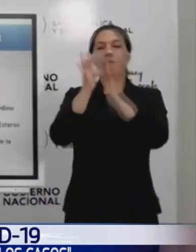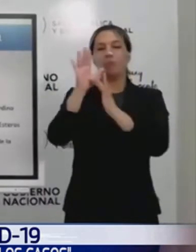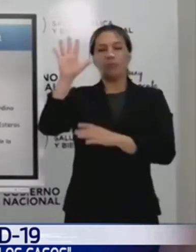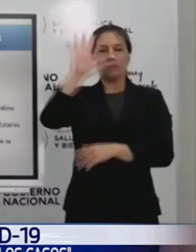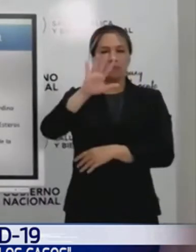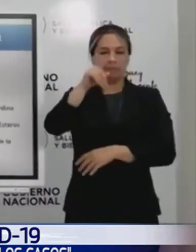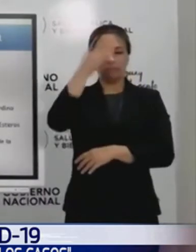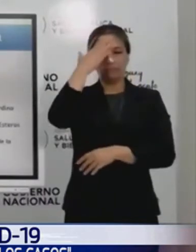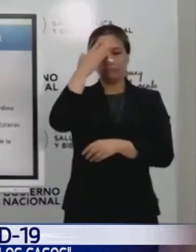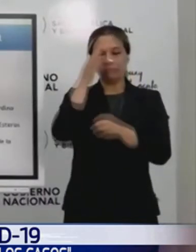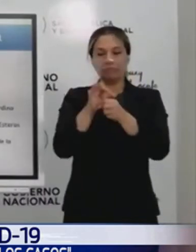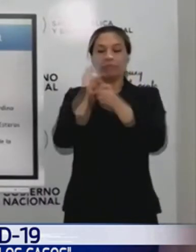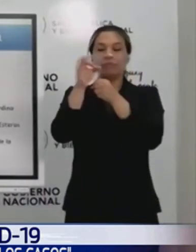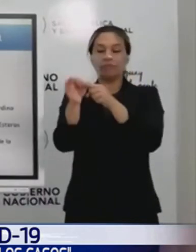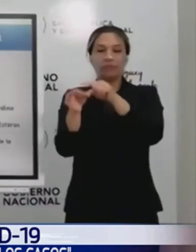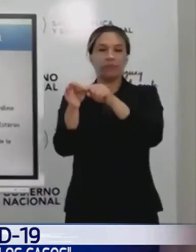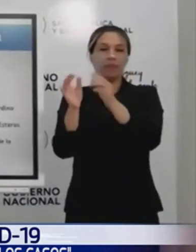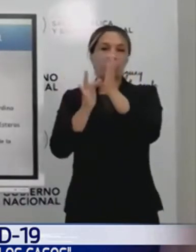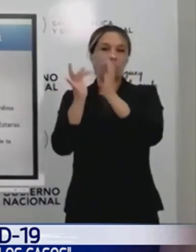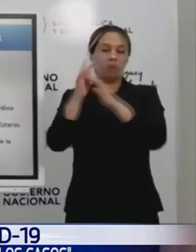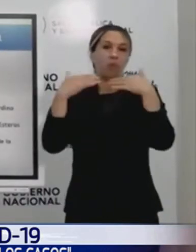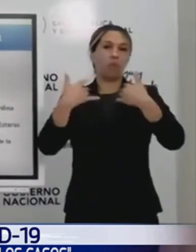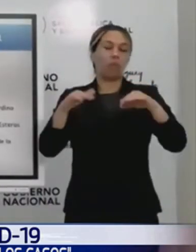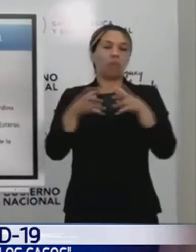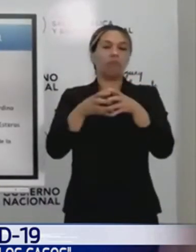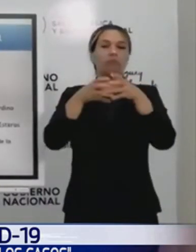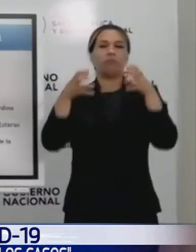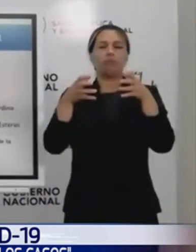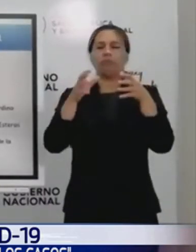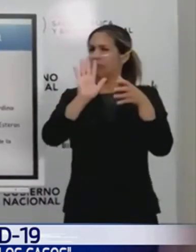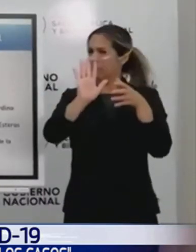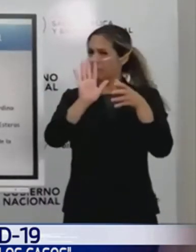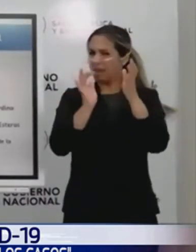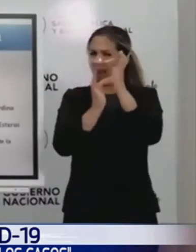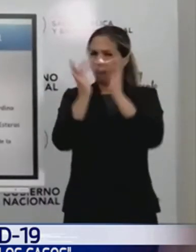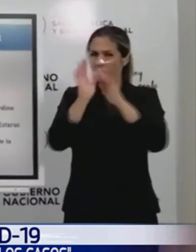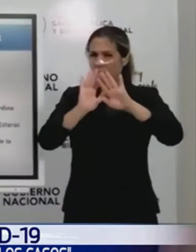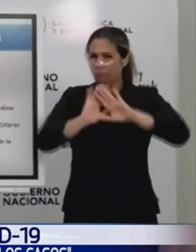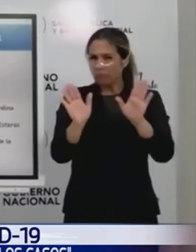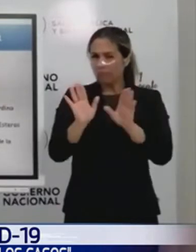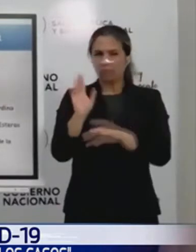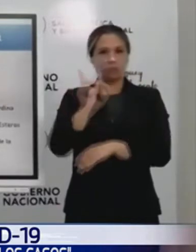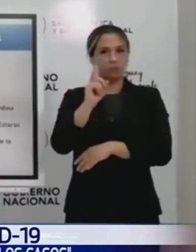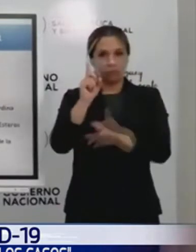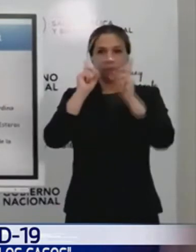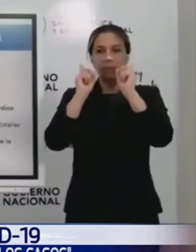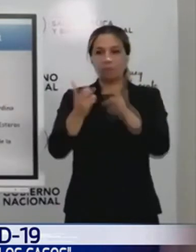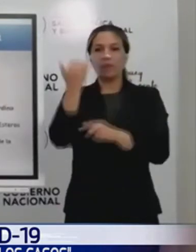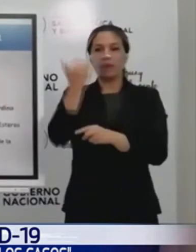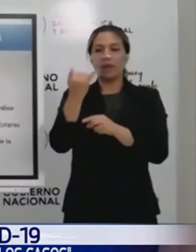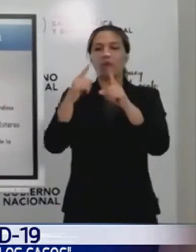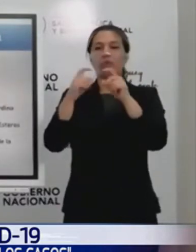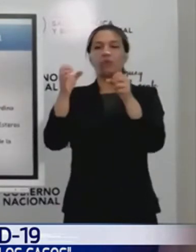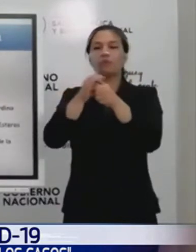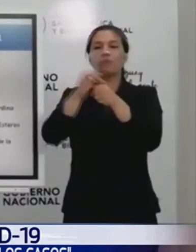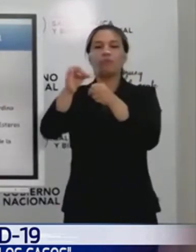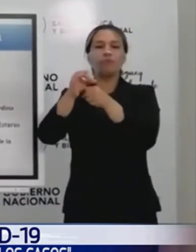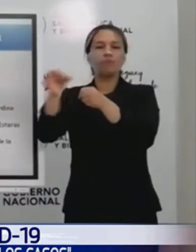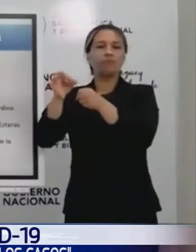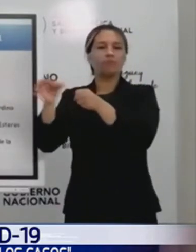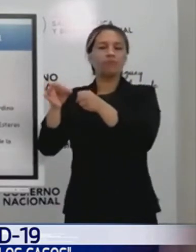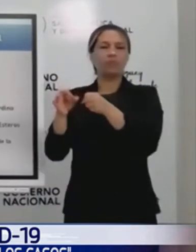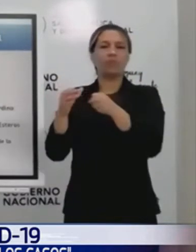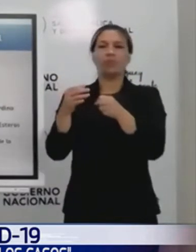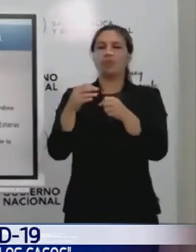ciudad de Cacupé tuvo un aumento muy importante, pero no es solo Cacupé. Aquí estamos viendo un fenómeno de que prácticamente, de lo diferente,